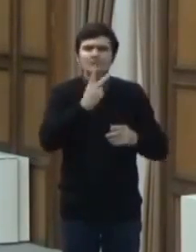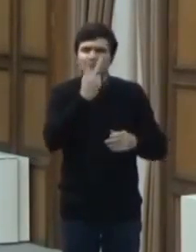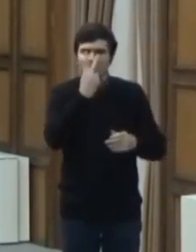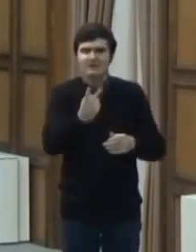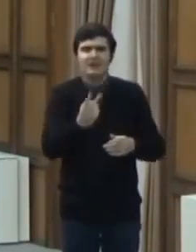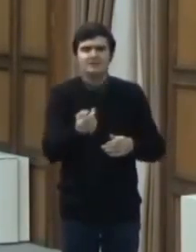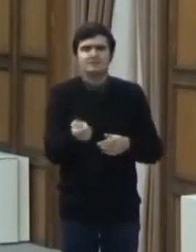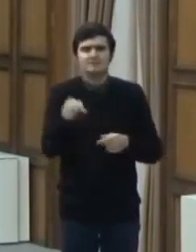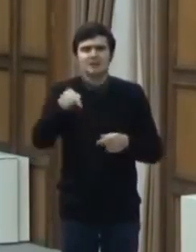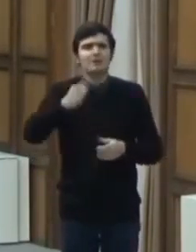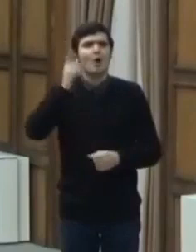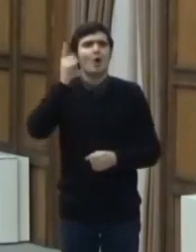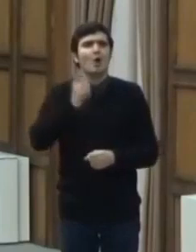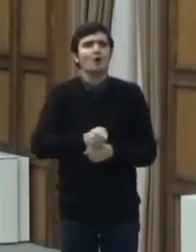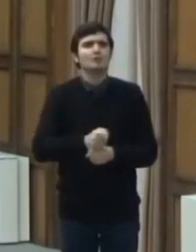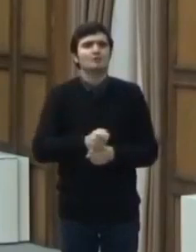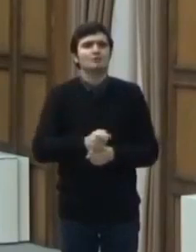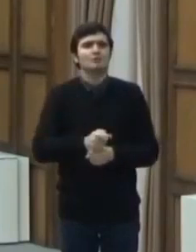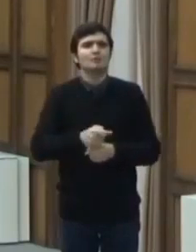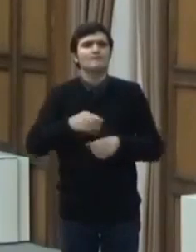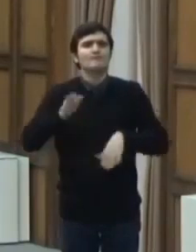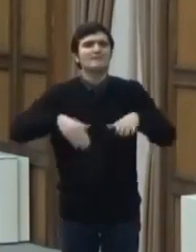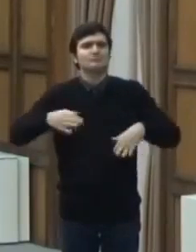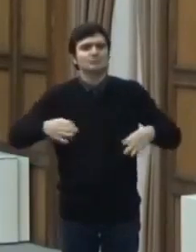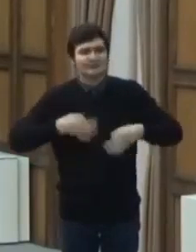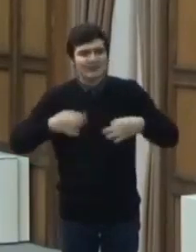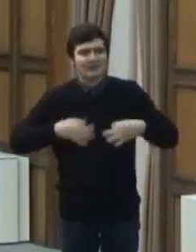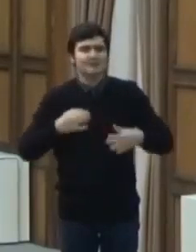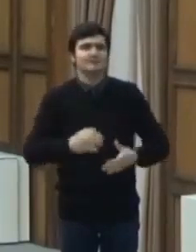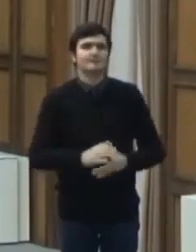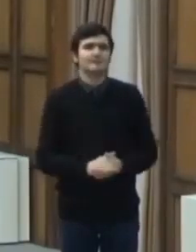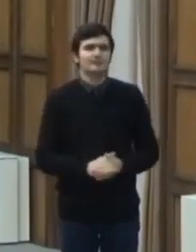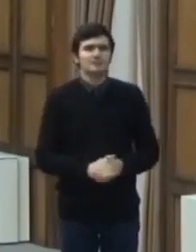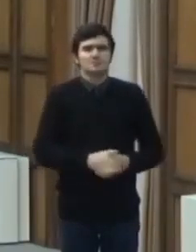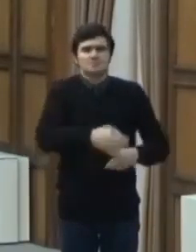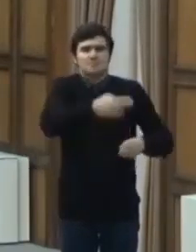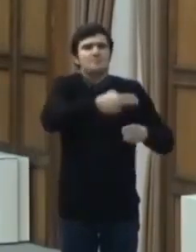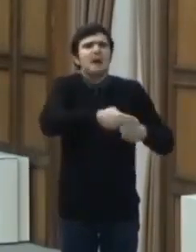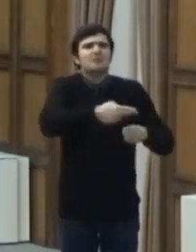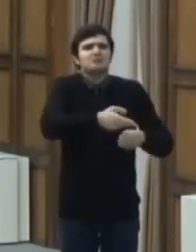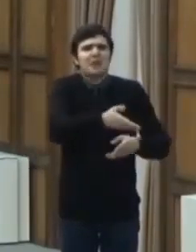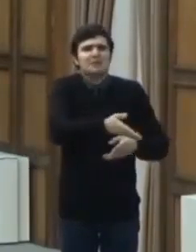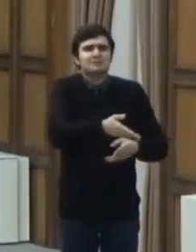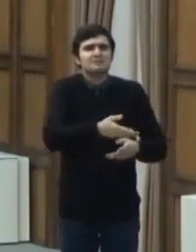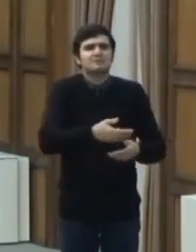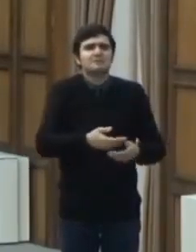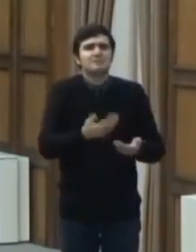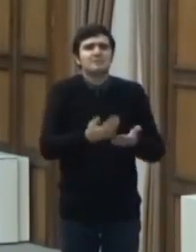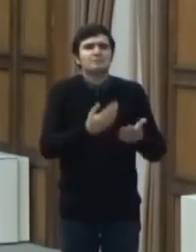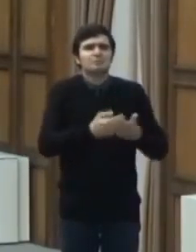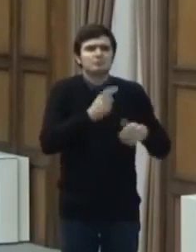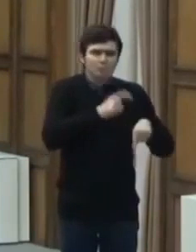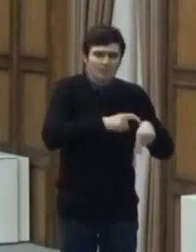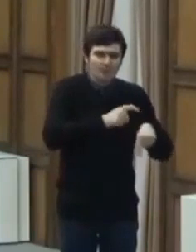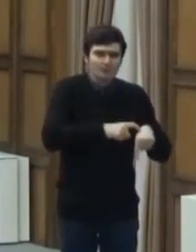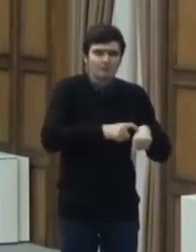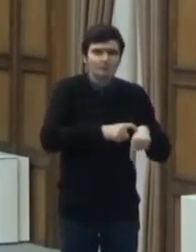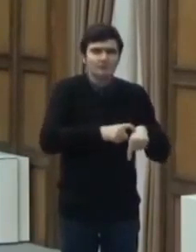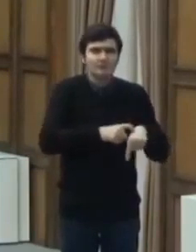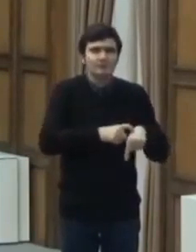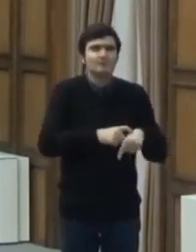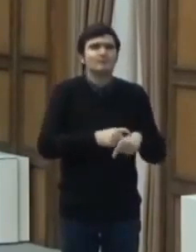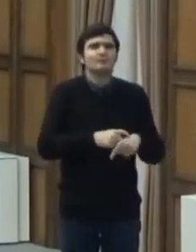ordin al Ministrului Sănătății. Pacienții pentru cabinetele de stomatologie care au și